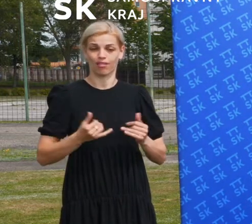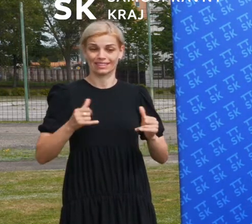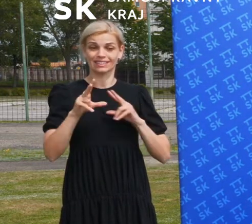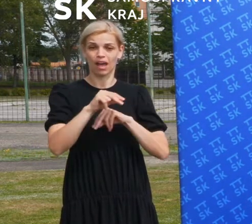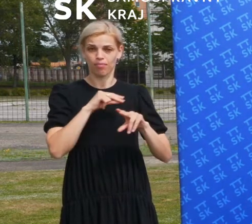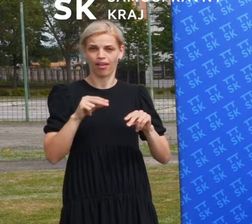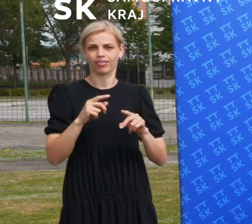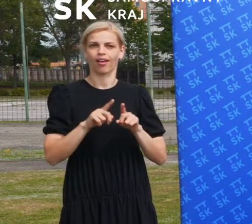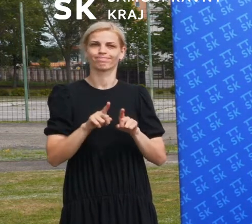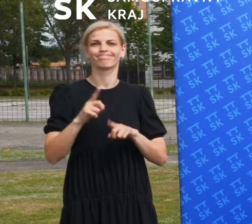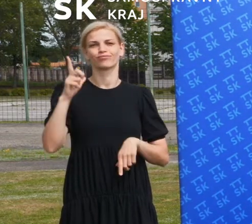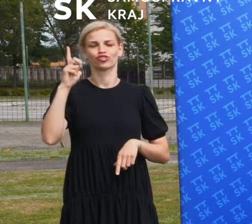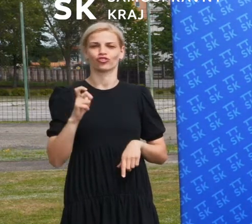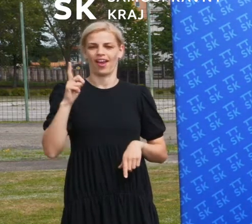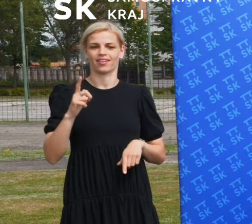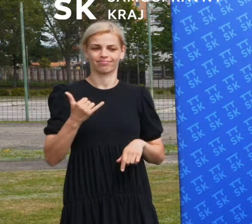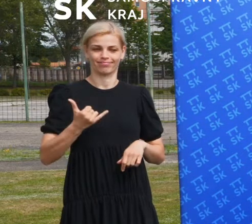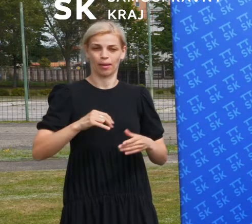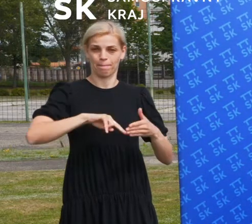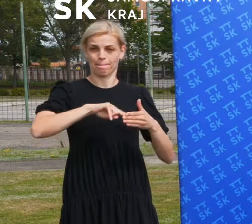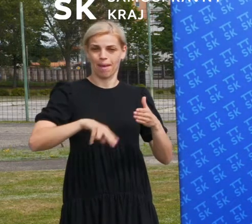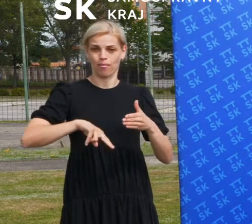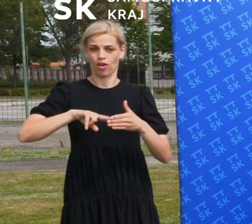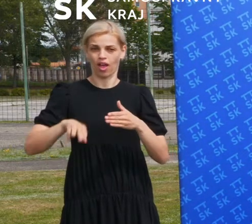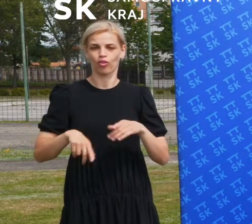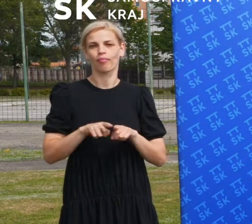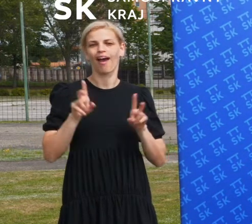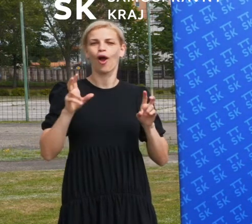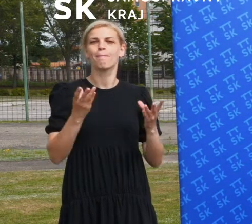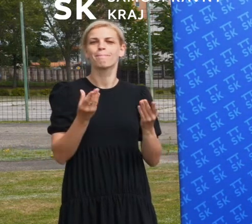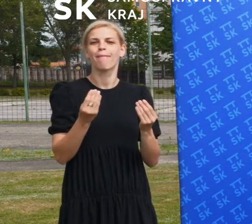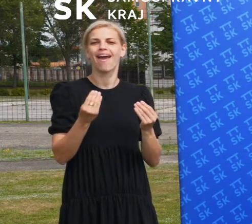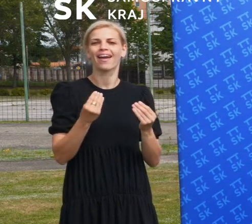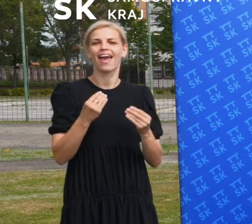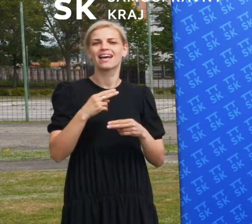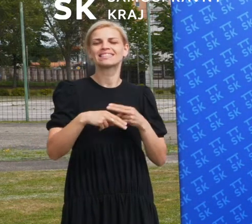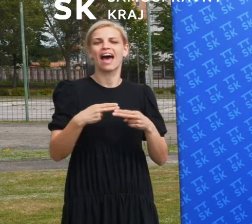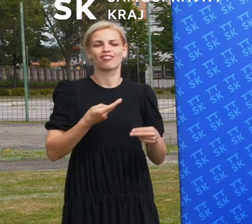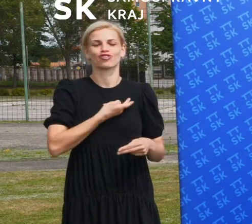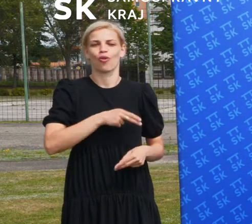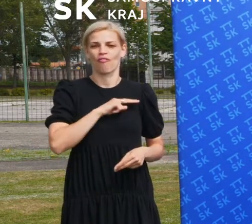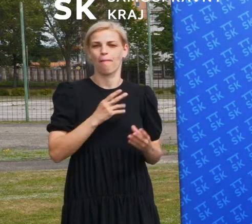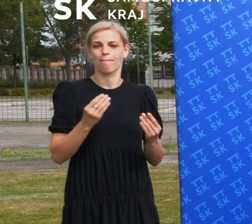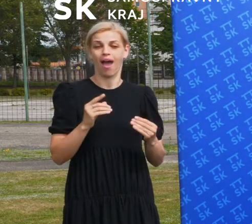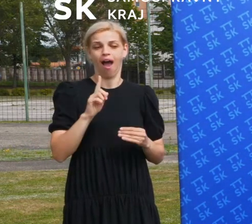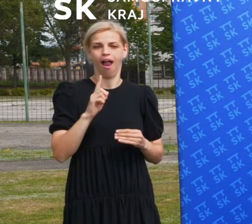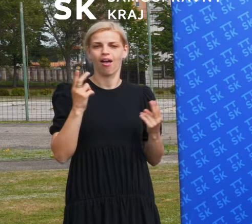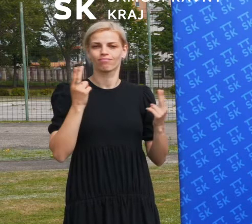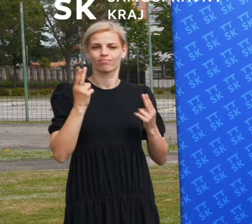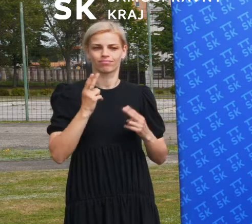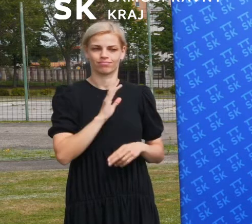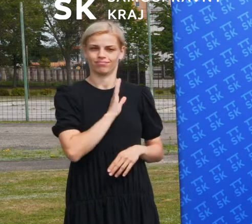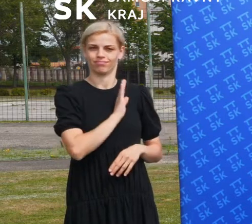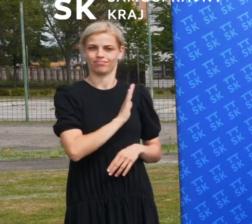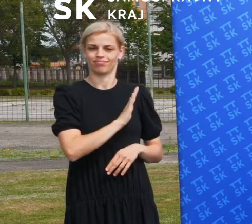Ja som rád, že podpisujeme memorandum. Je to taký meký záväzok. A tomuto memorandu dáha váhu Mirova